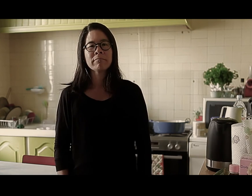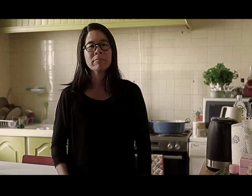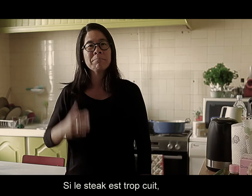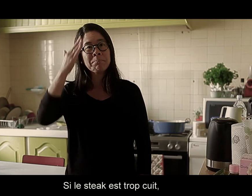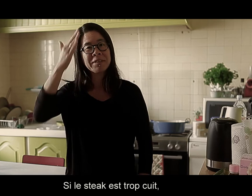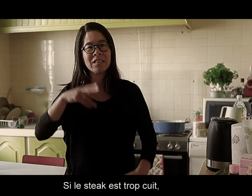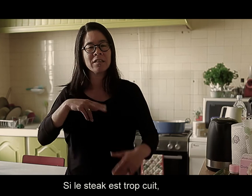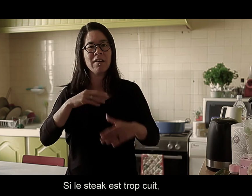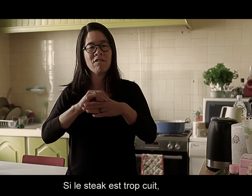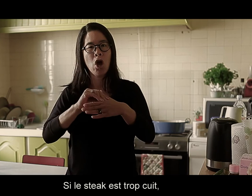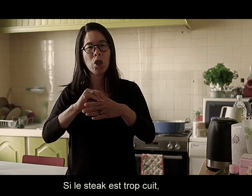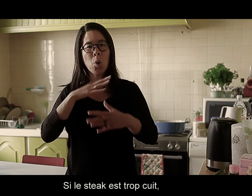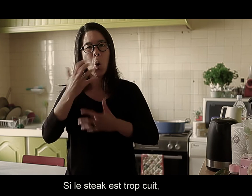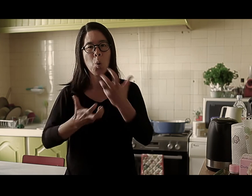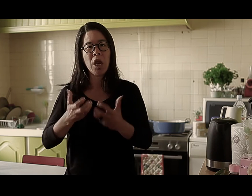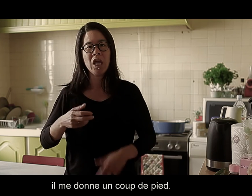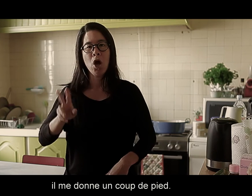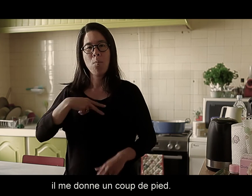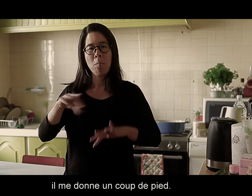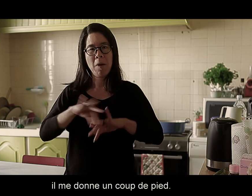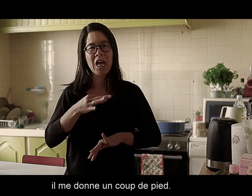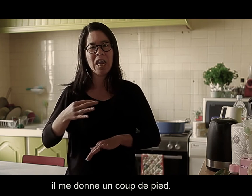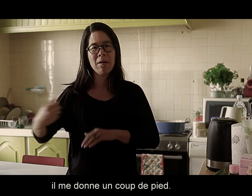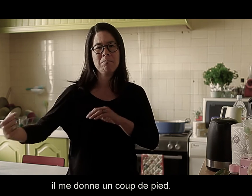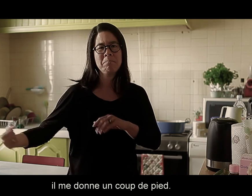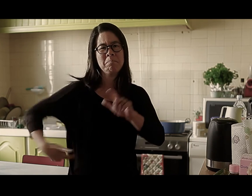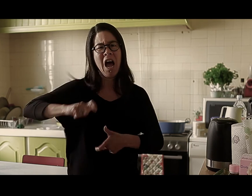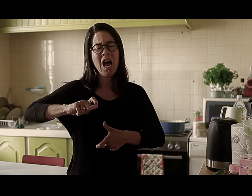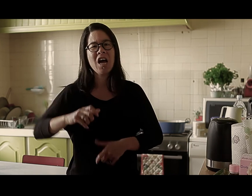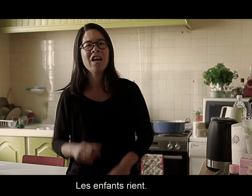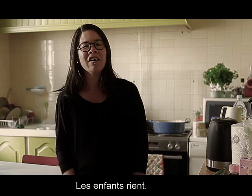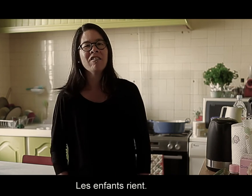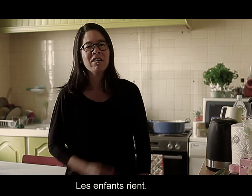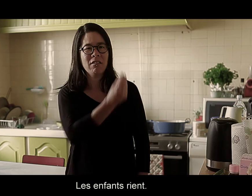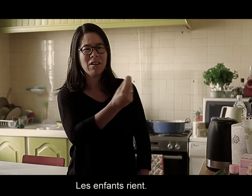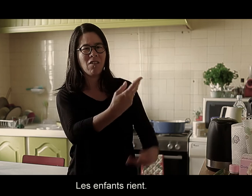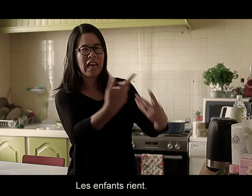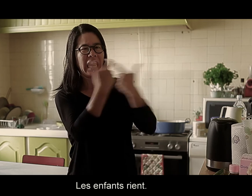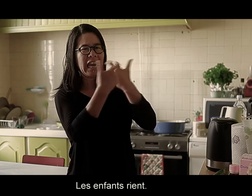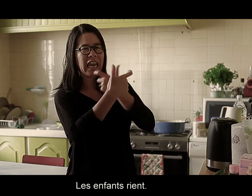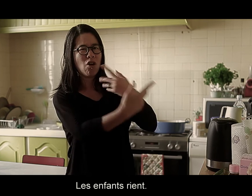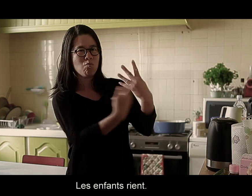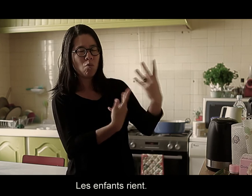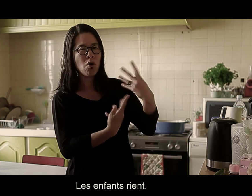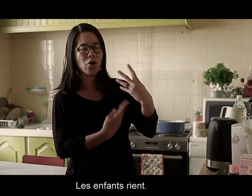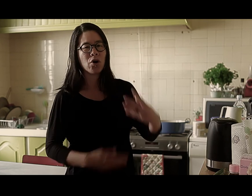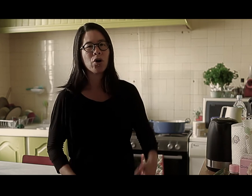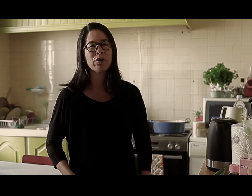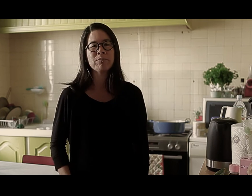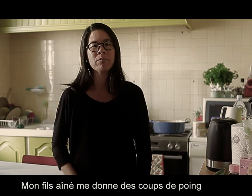Si le steak est trop cuit, il me donne un coup de pied. Les enfants rient. Mon